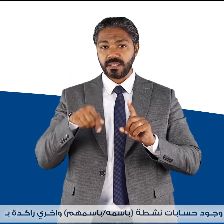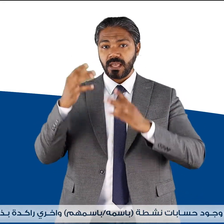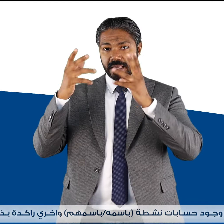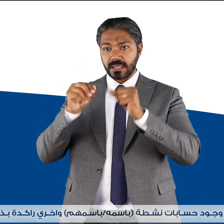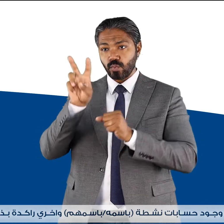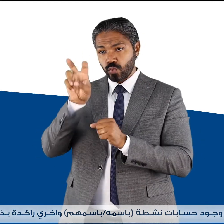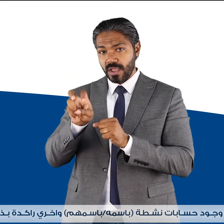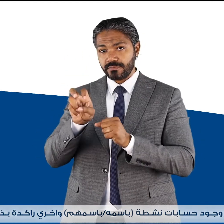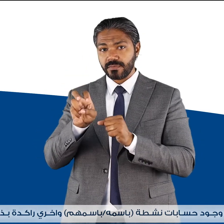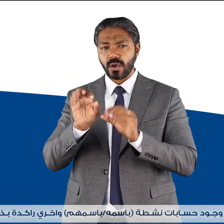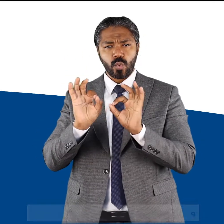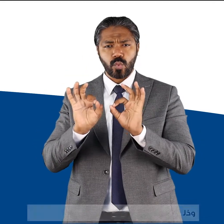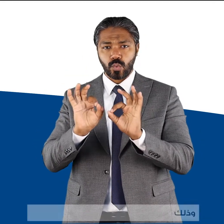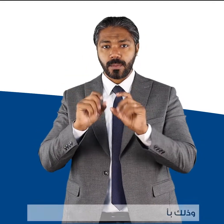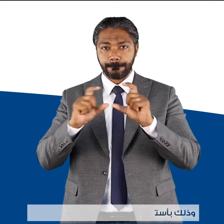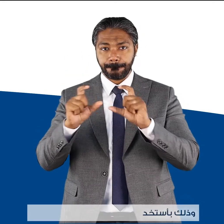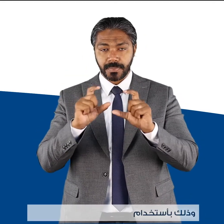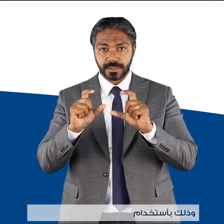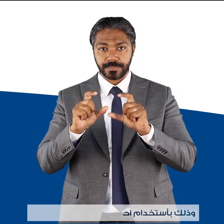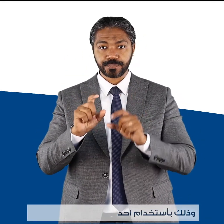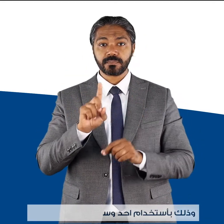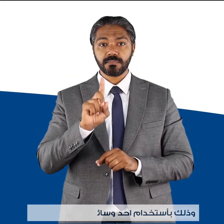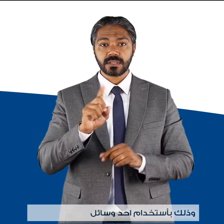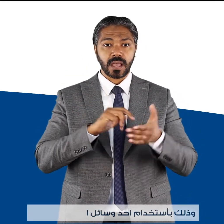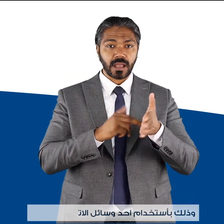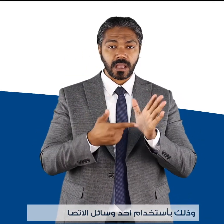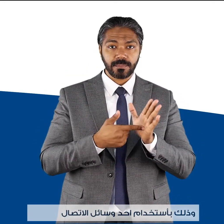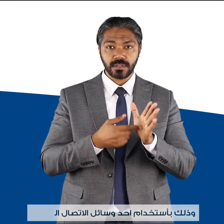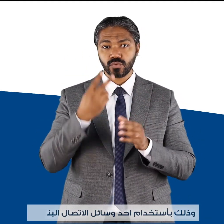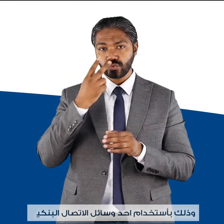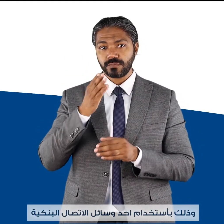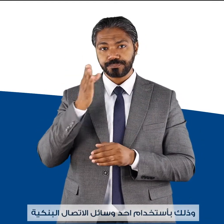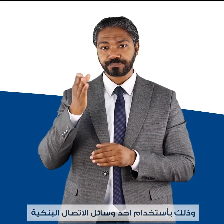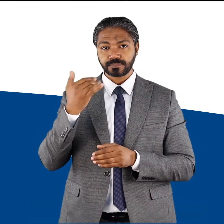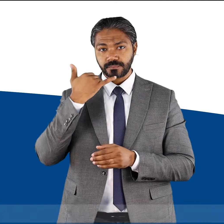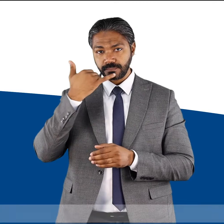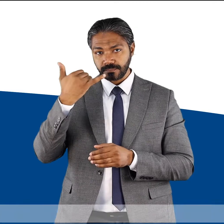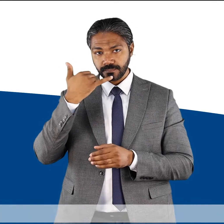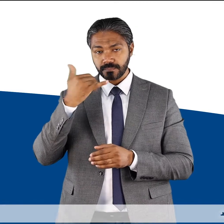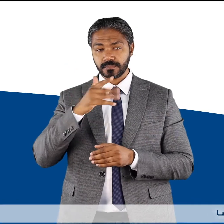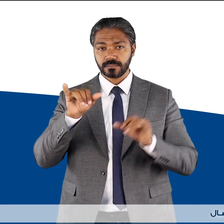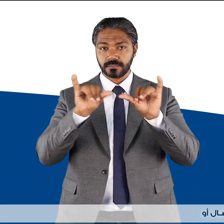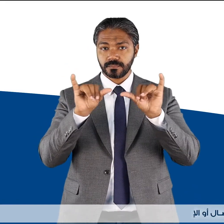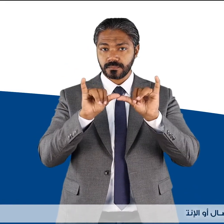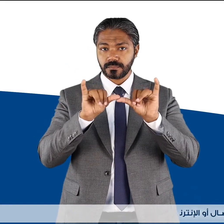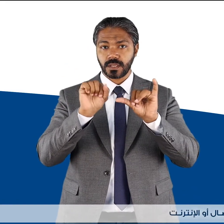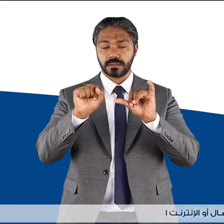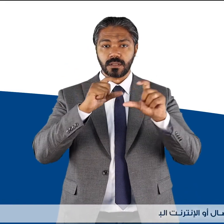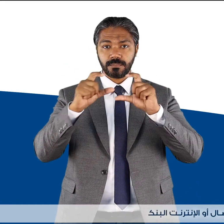بذات البنك وذلك باستخدام أحد وسائل الاتصال البنكية مركز الاتصال أو الانترنت البنكي